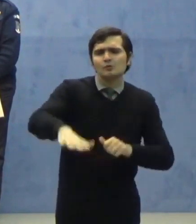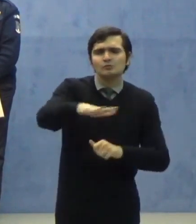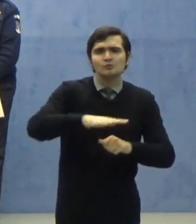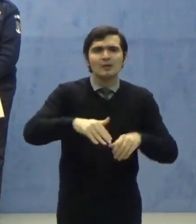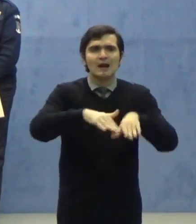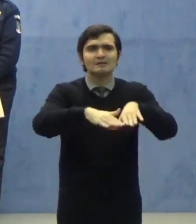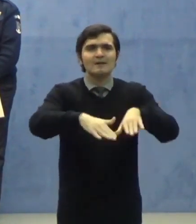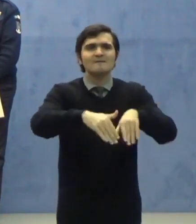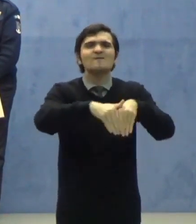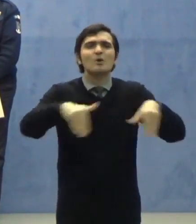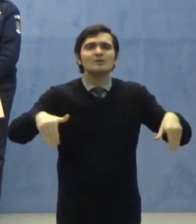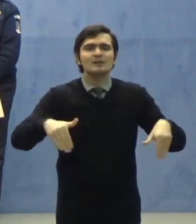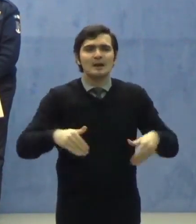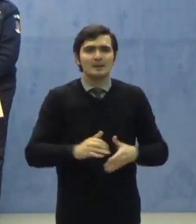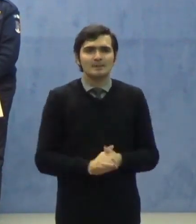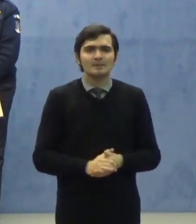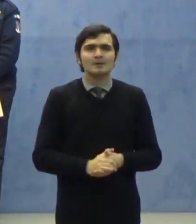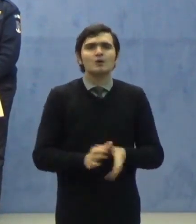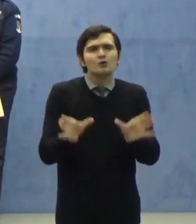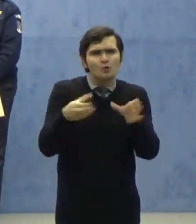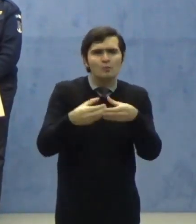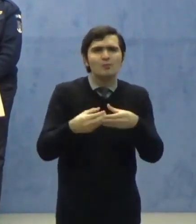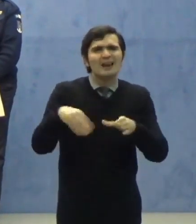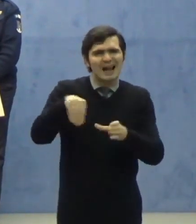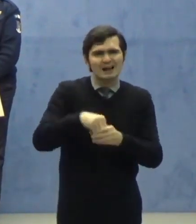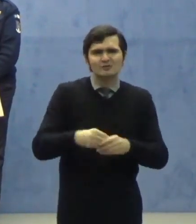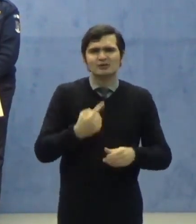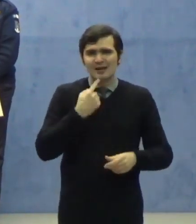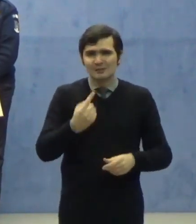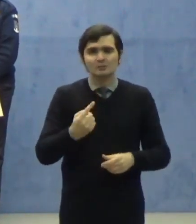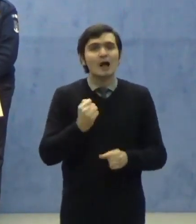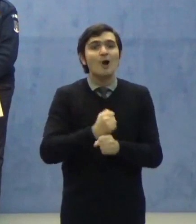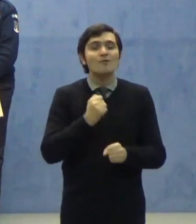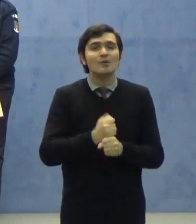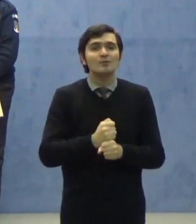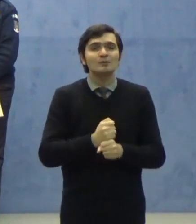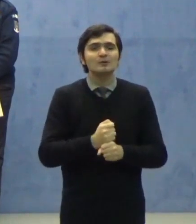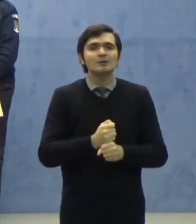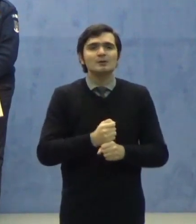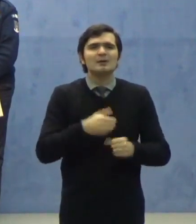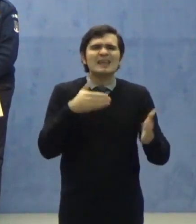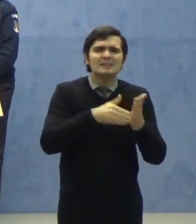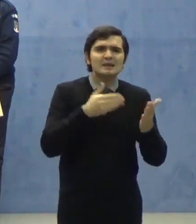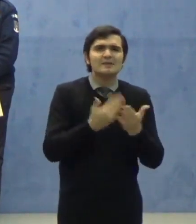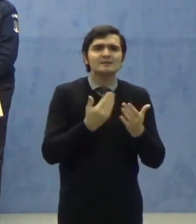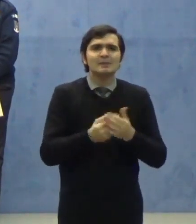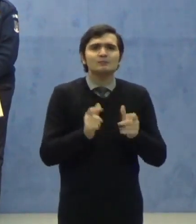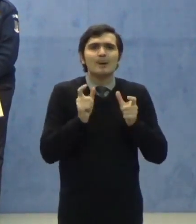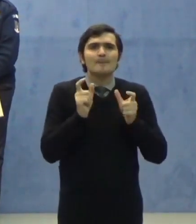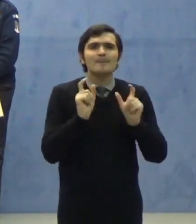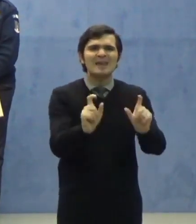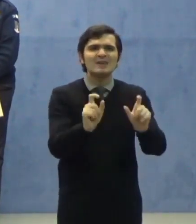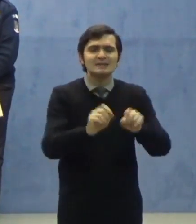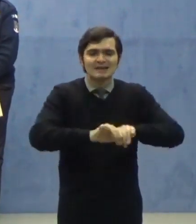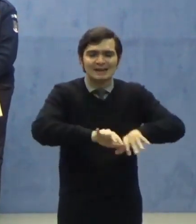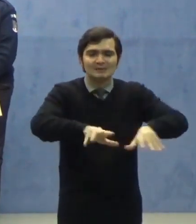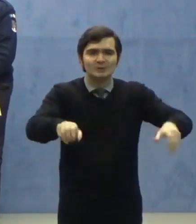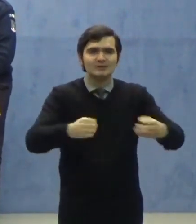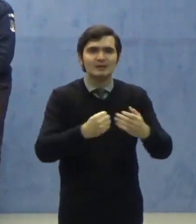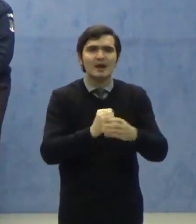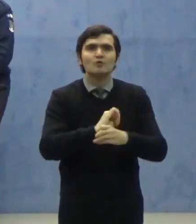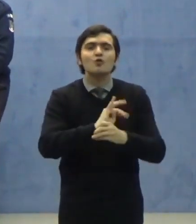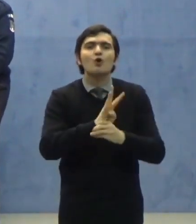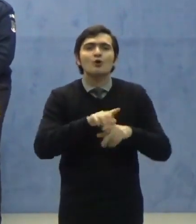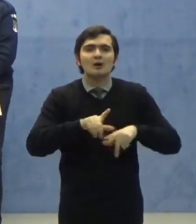Efectivele menționate mai sus au efectuat nu doar misiuni pentru prevenirea răspândirii infectării cu noul tip de coronavirus și au